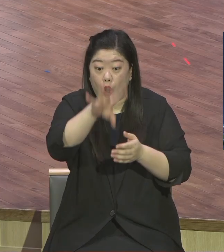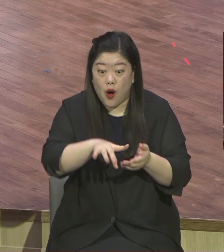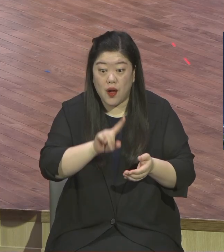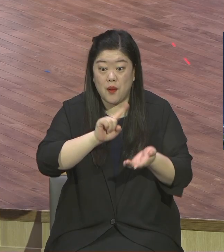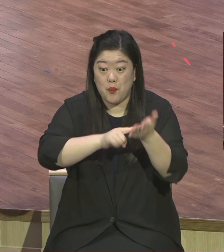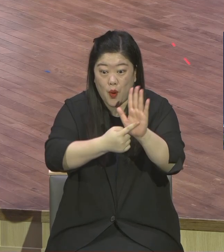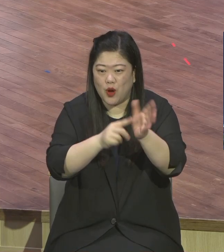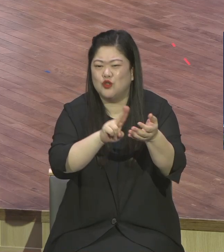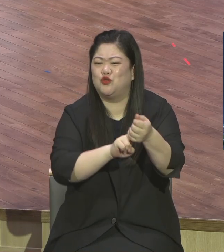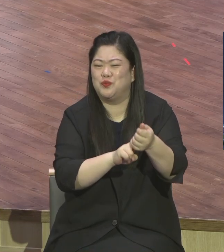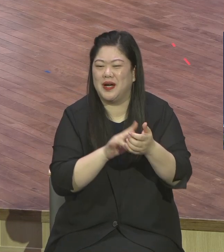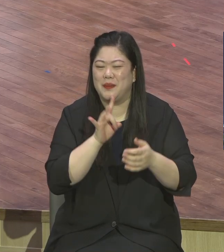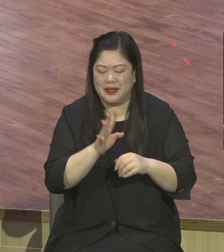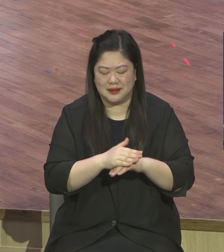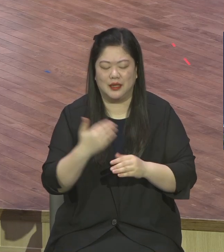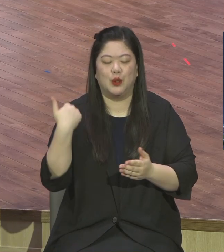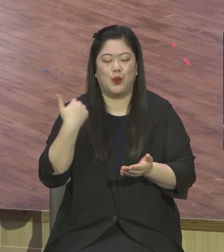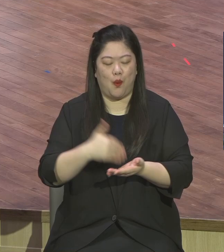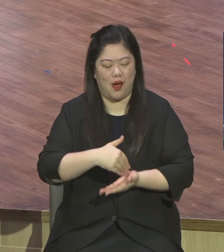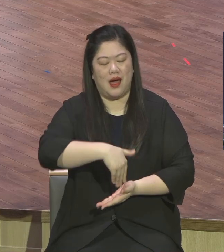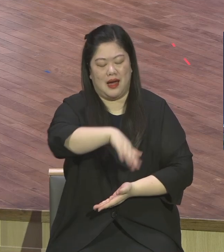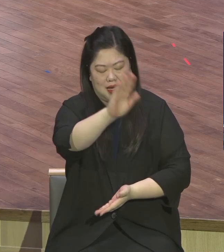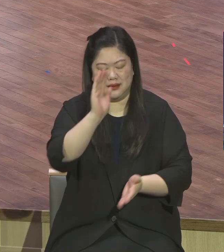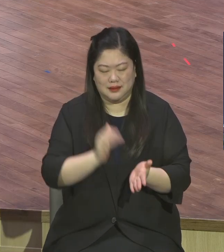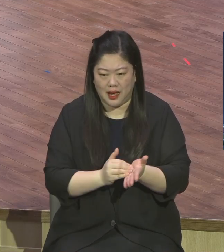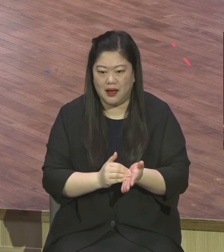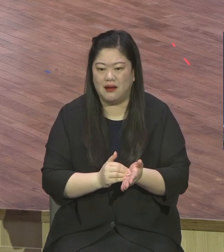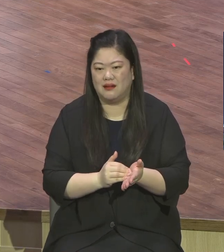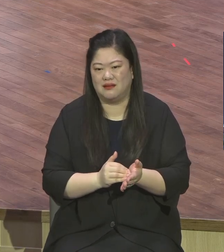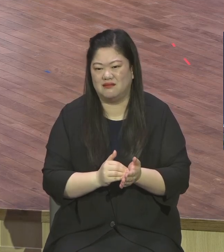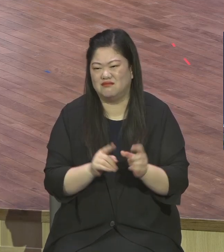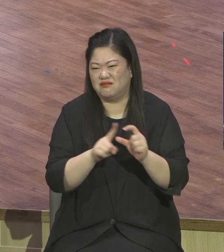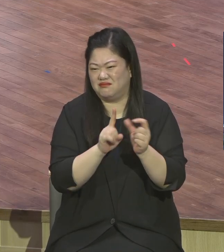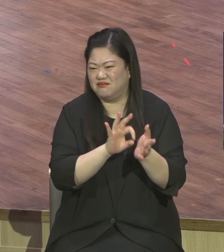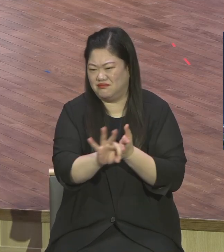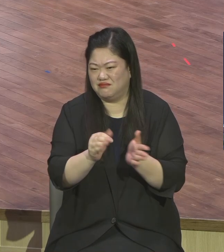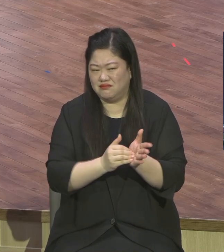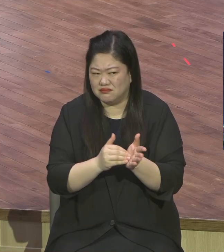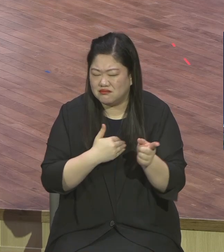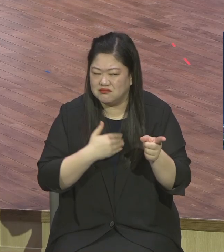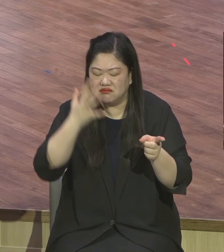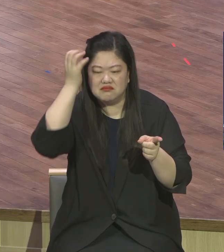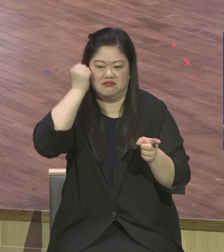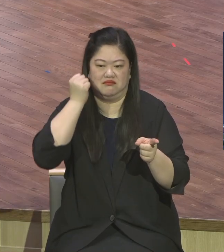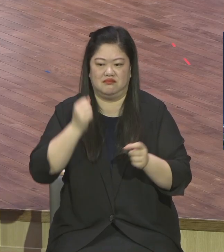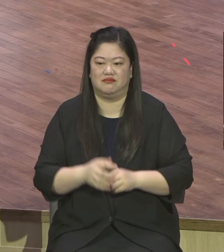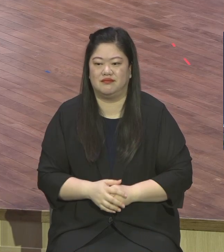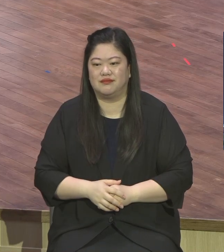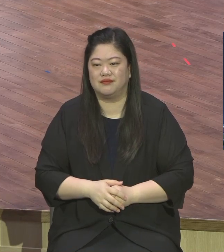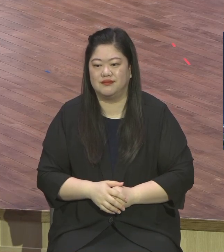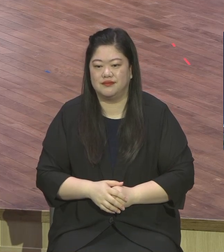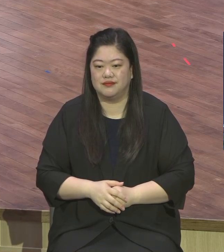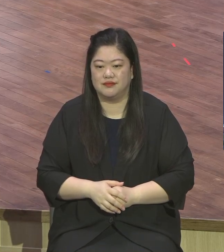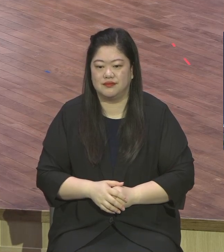영혼한 형벌을 받는 곳이 아니라 영혼한 상급받는 천국 가고 싶지요.